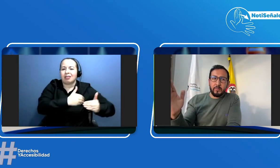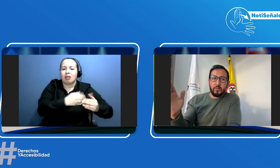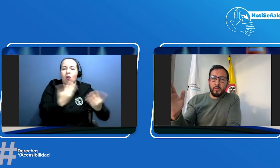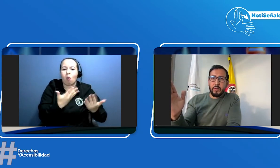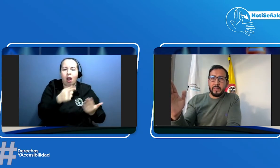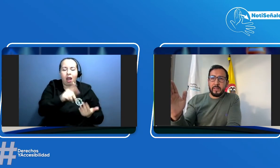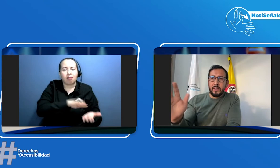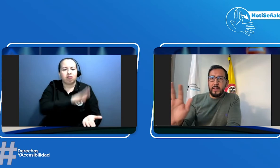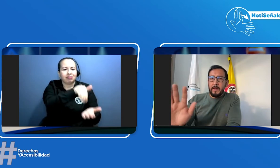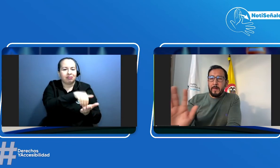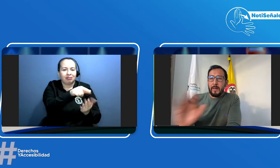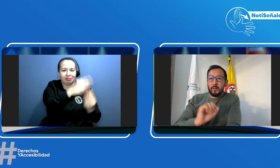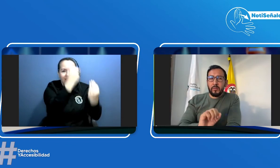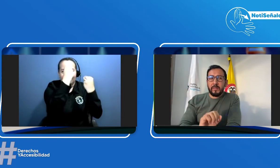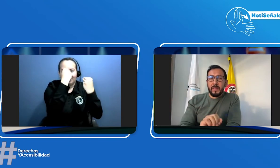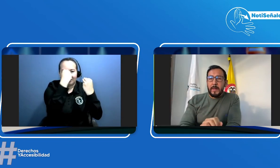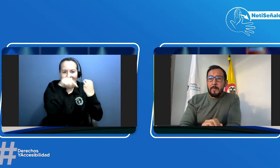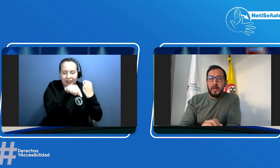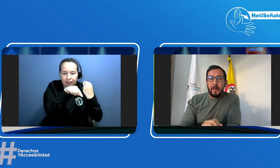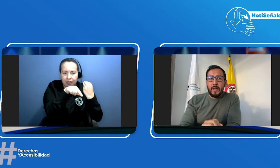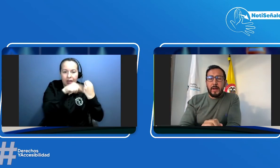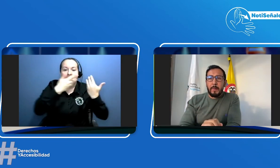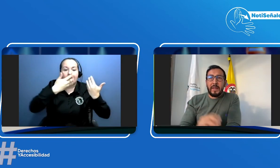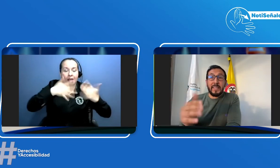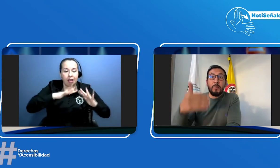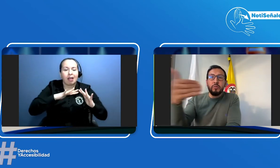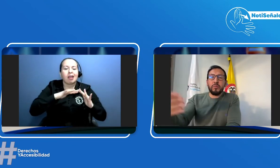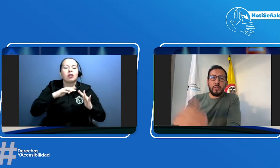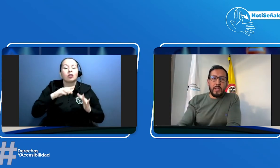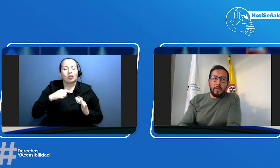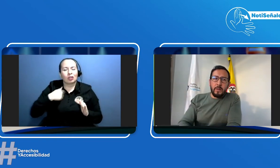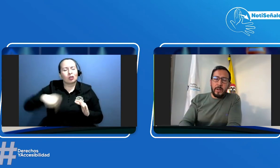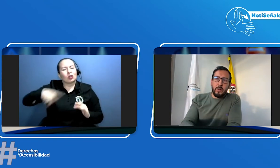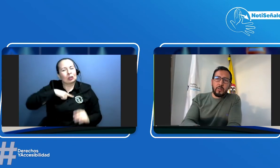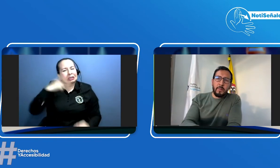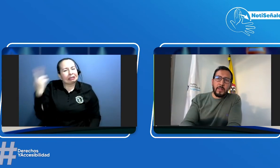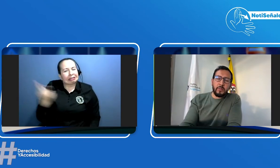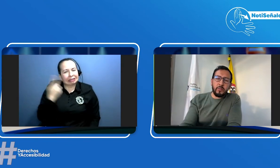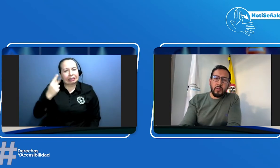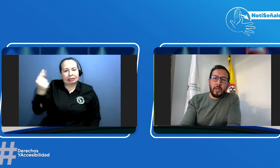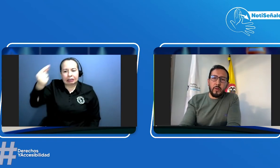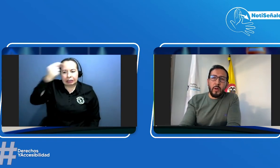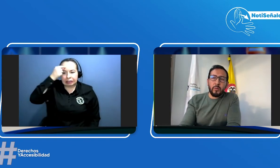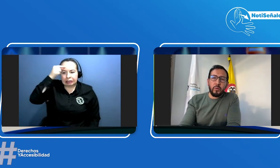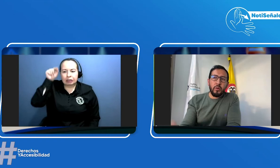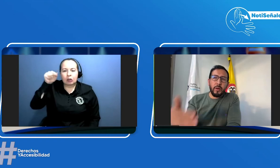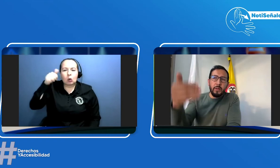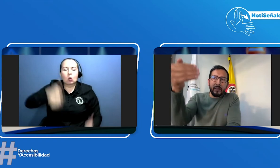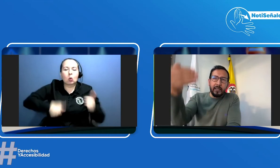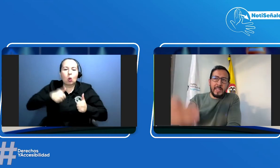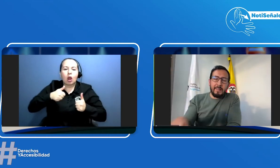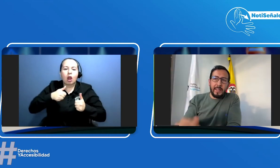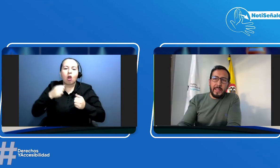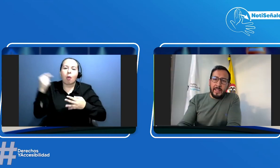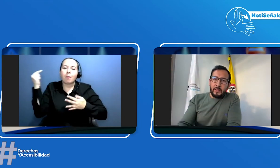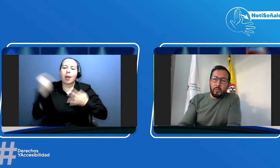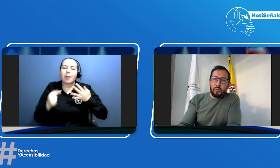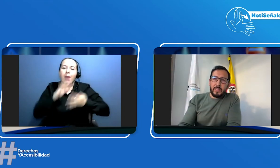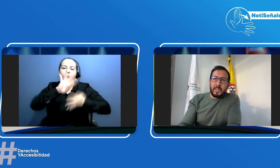automovilística entonces mire repasemos los elementos nuevos o cómo quedó esta tabla de autometría